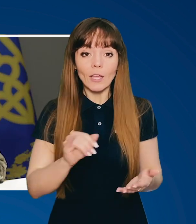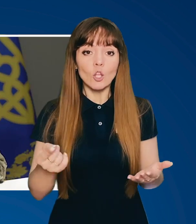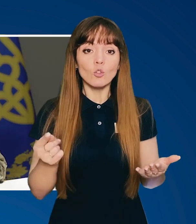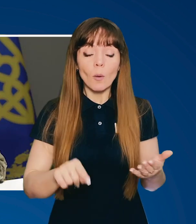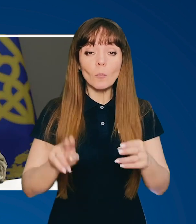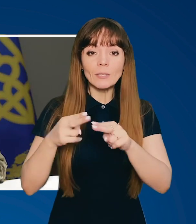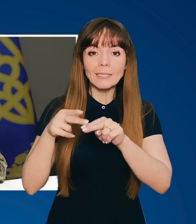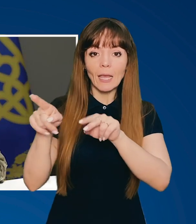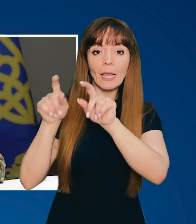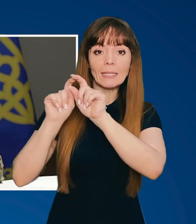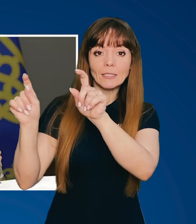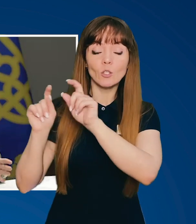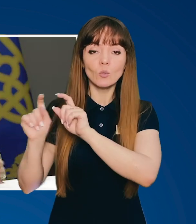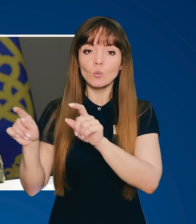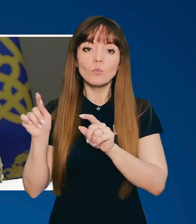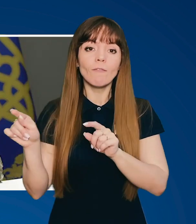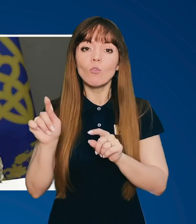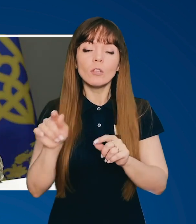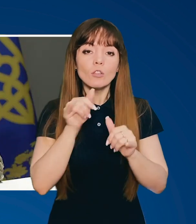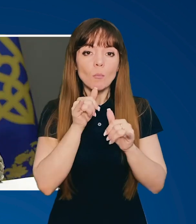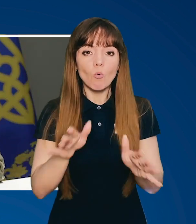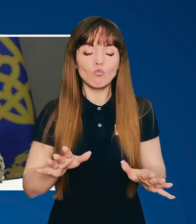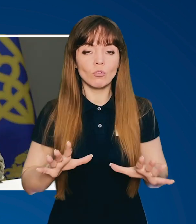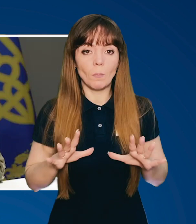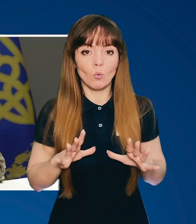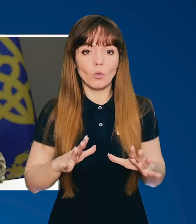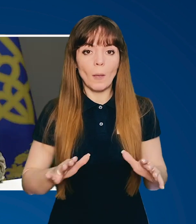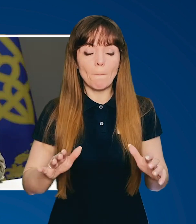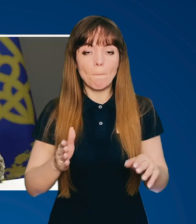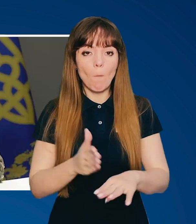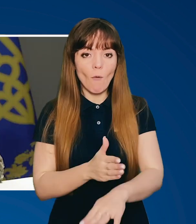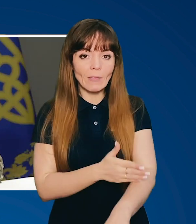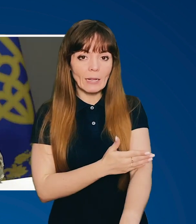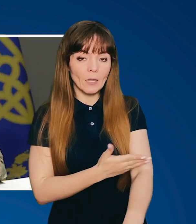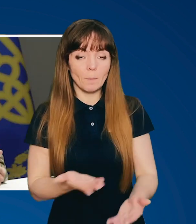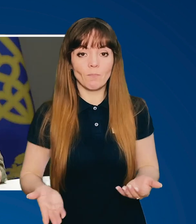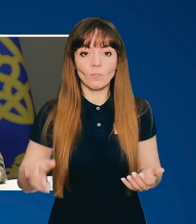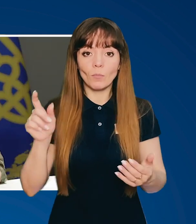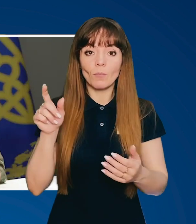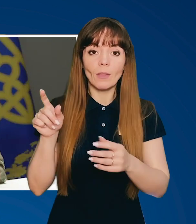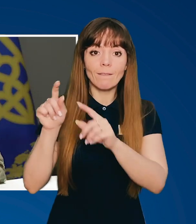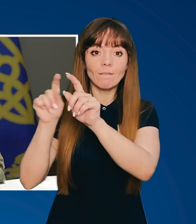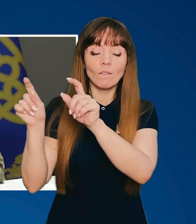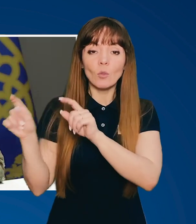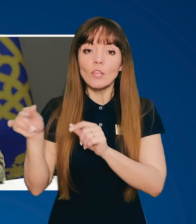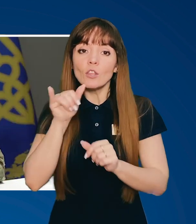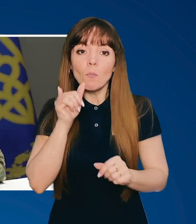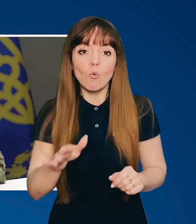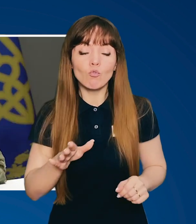І тому ці інституції, вони не можуть бути повільнені. Вони не можуть бути